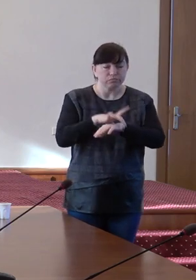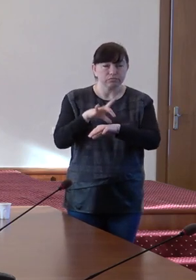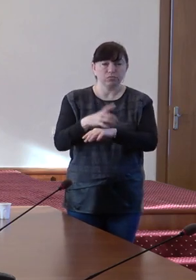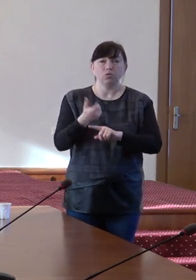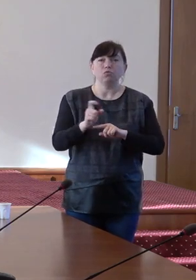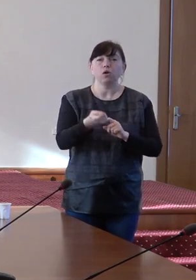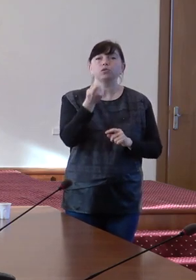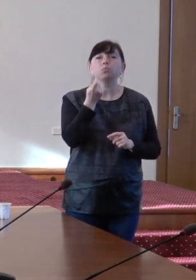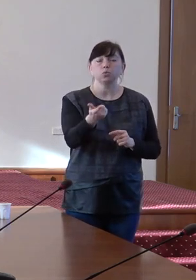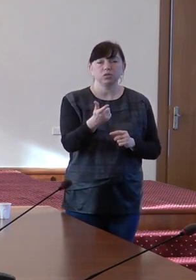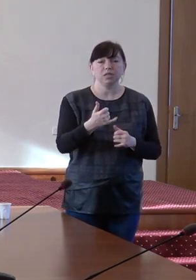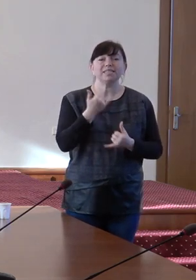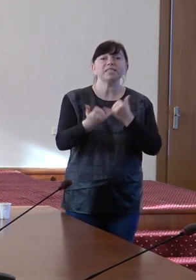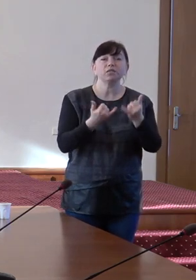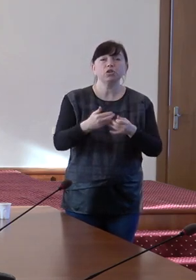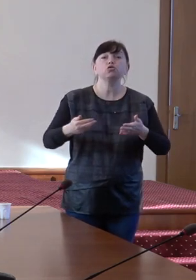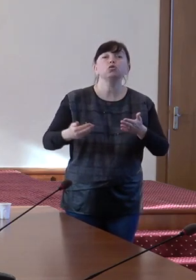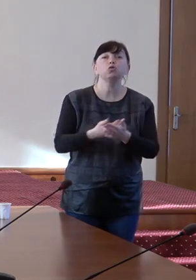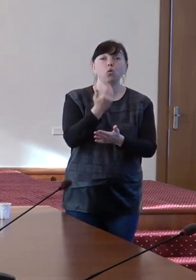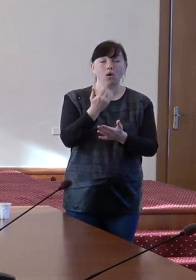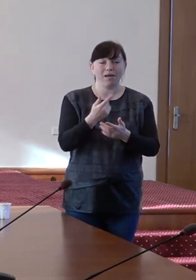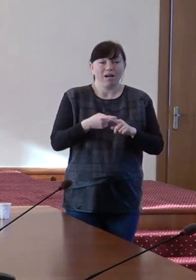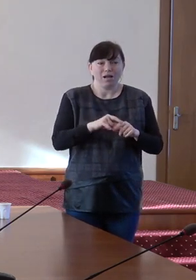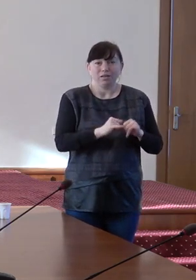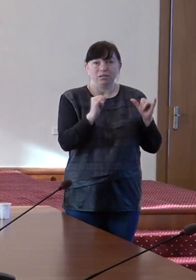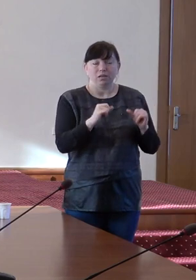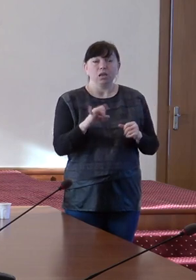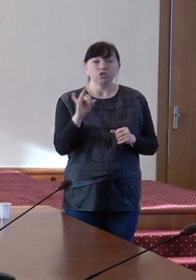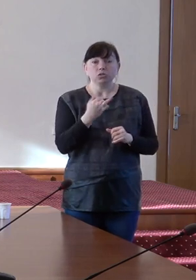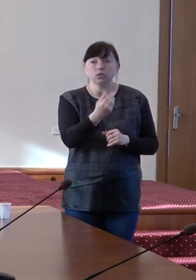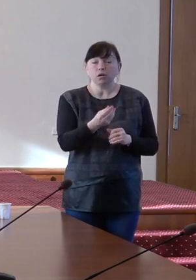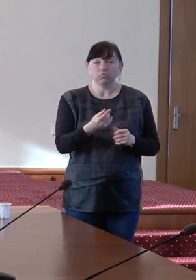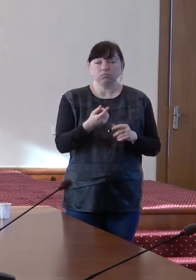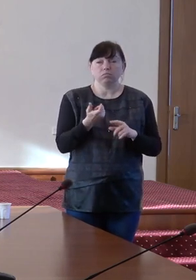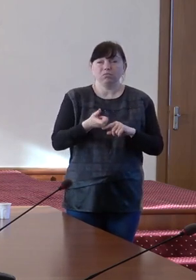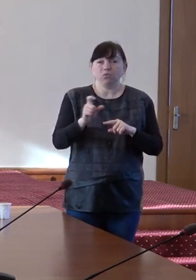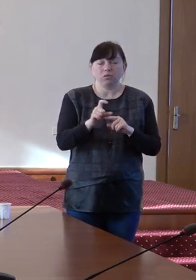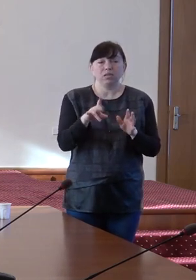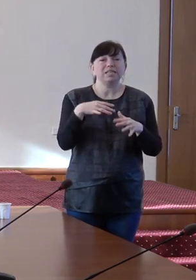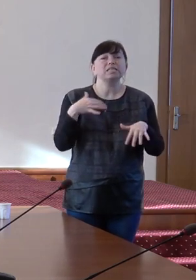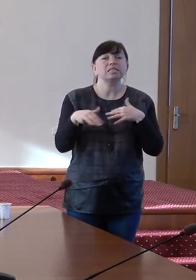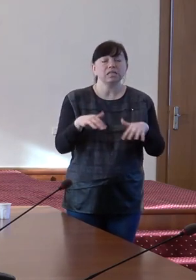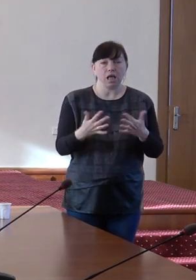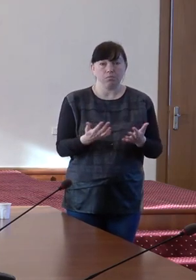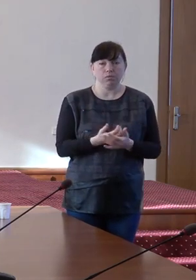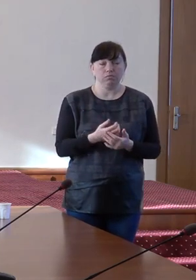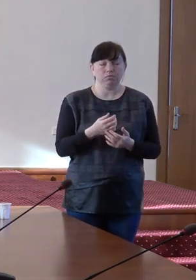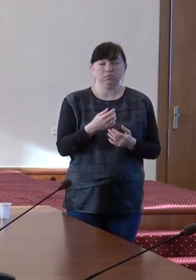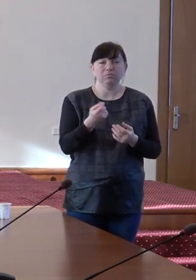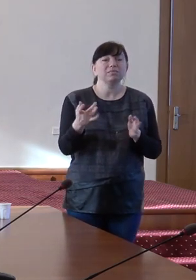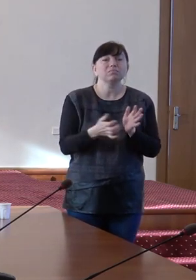mic de servicii noi dezvoltate, iar acoperirea lor este foarte timidă la nivel național.